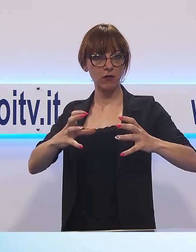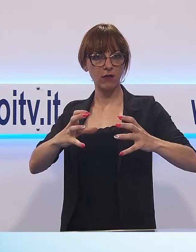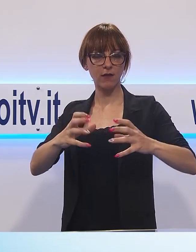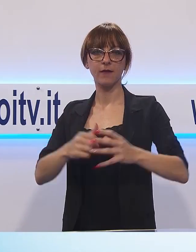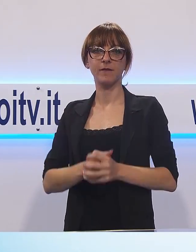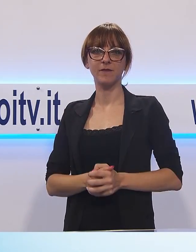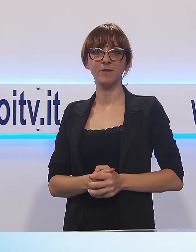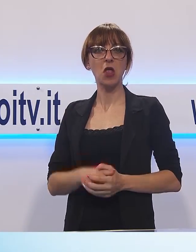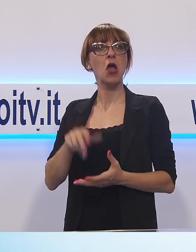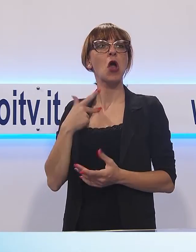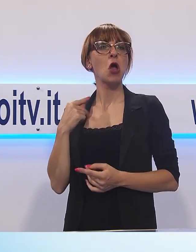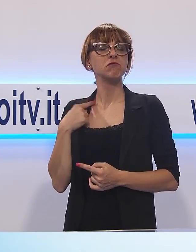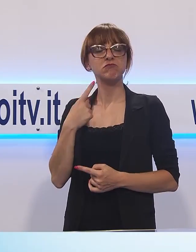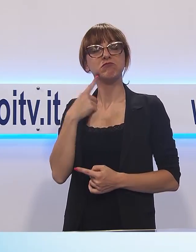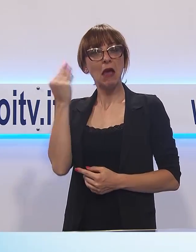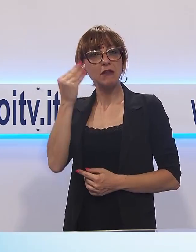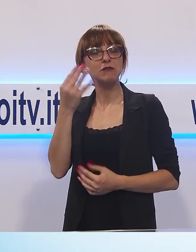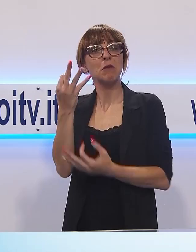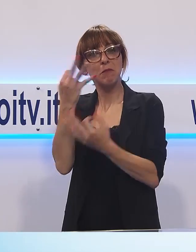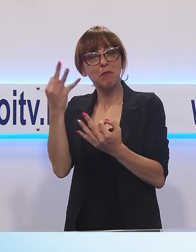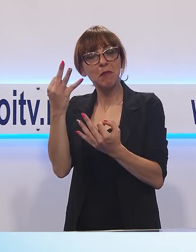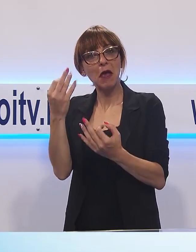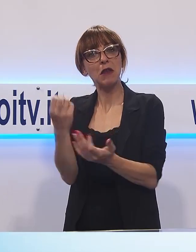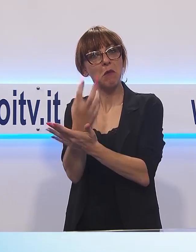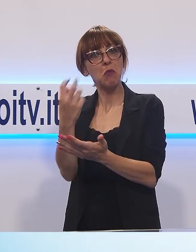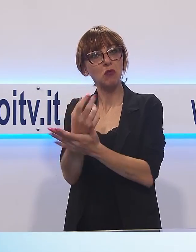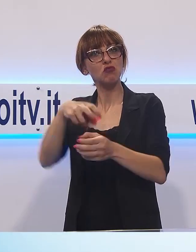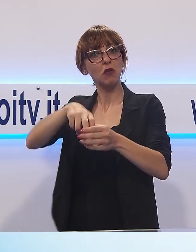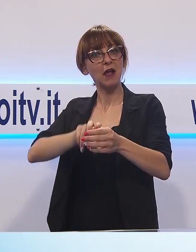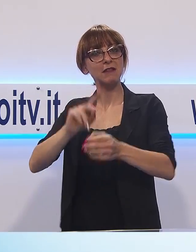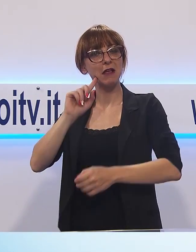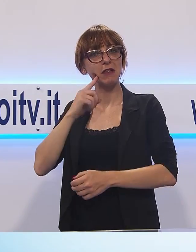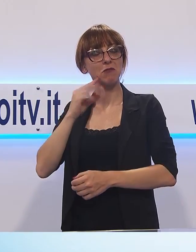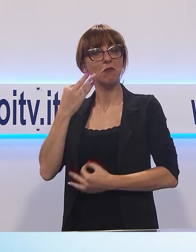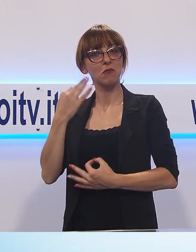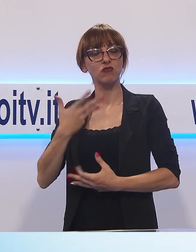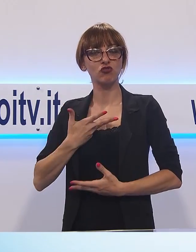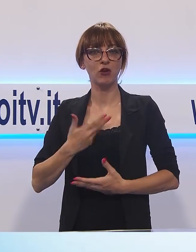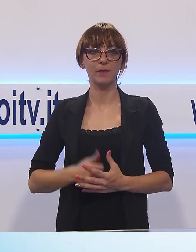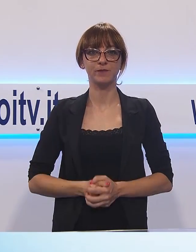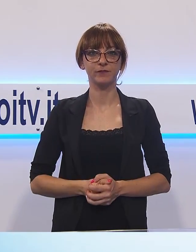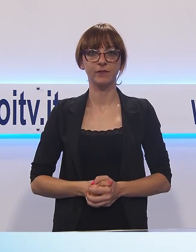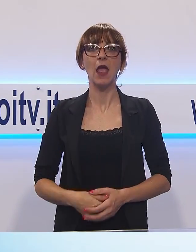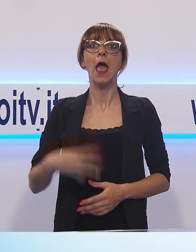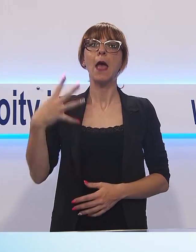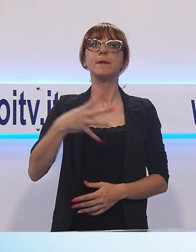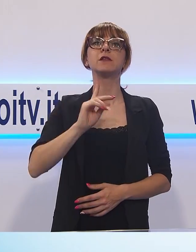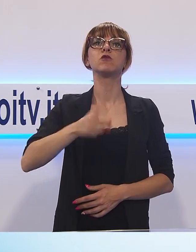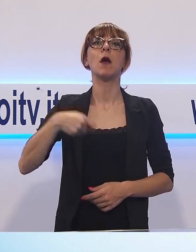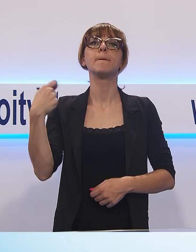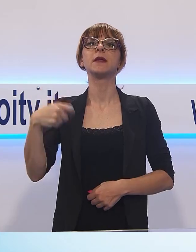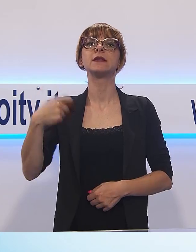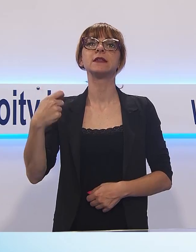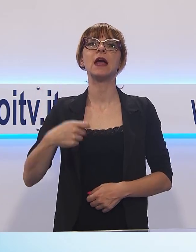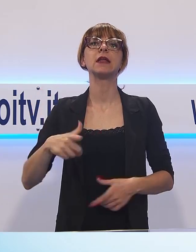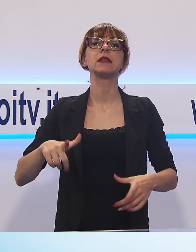e quindi penso che sarà una grande produzione. Massimo Giambastiani, presidente dei castanicoltori lucchesi,